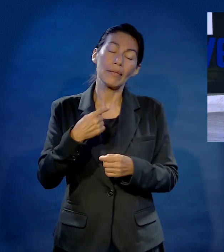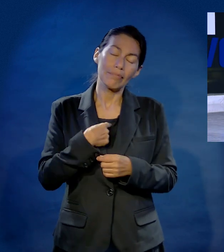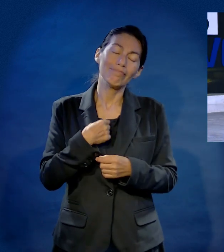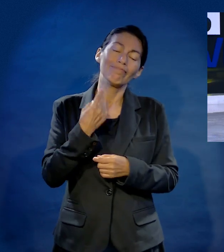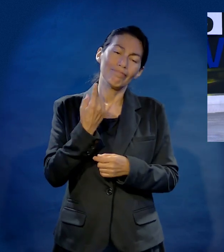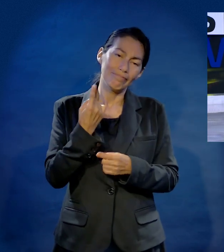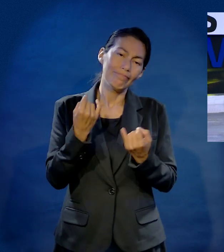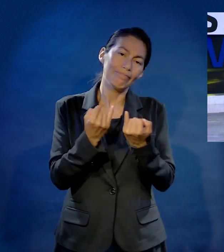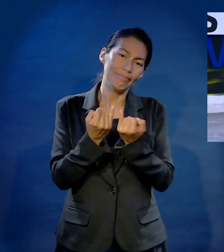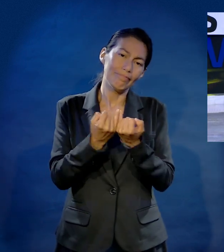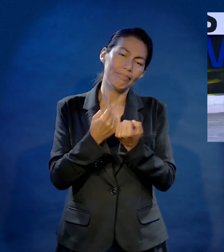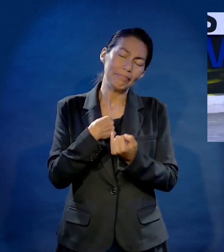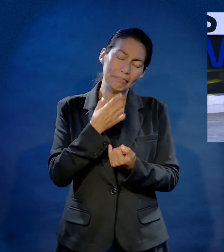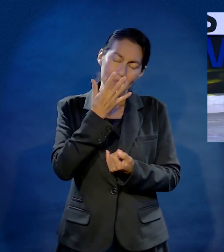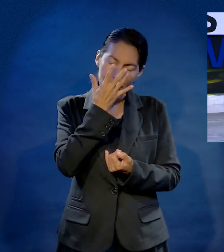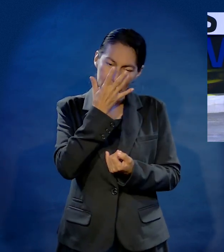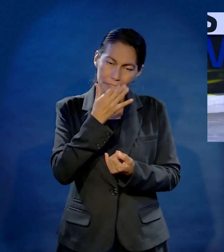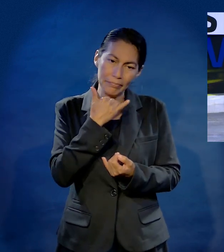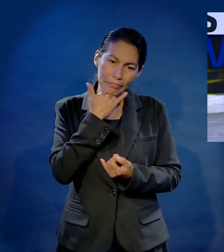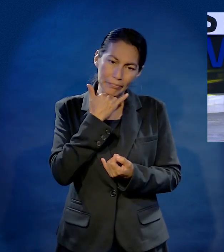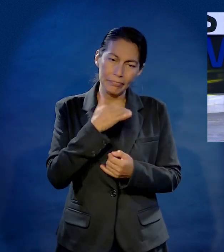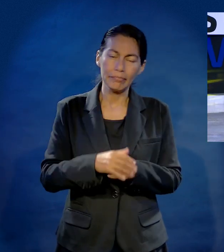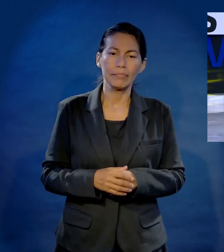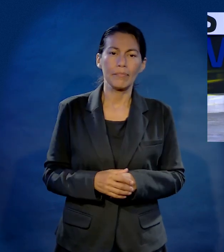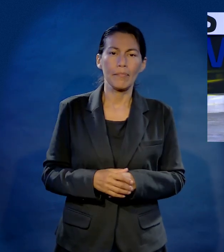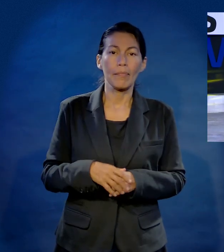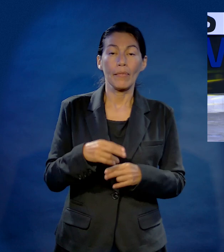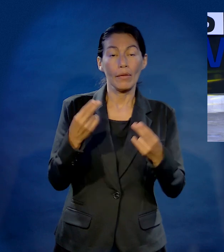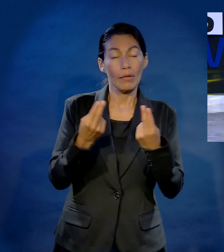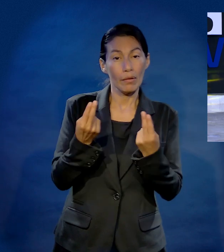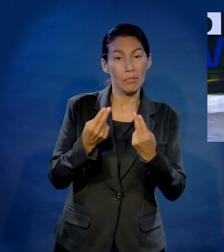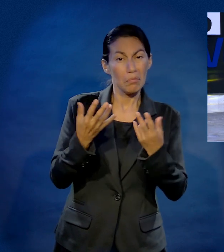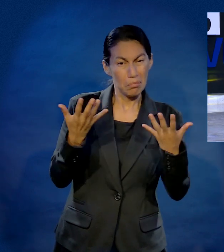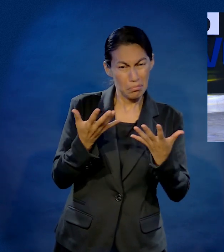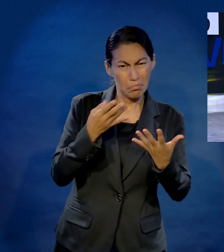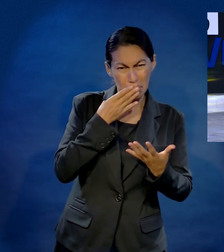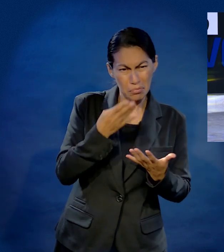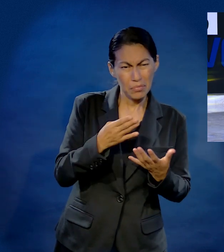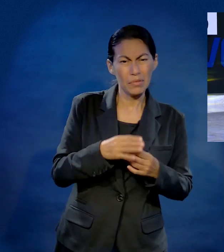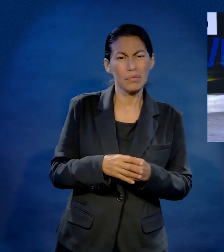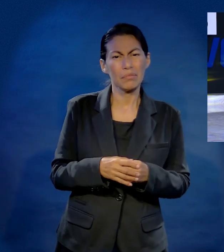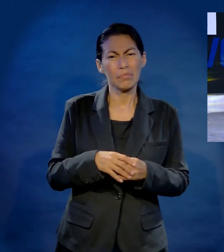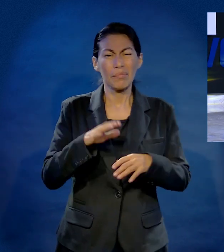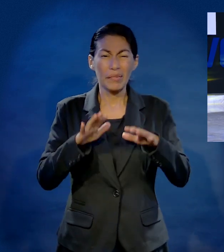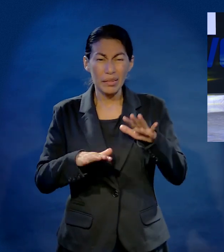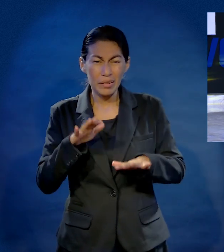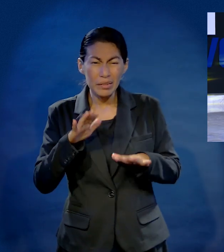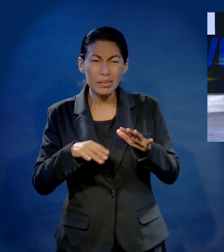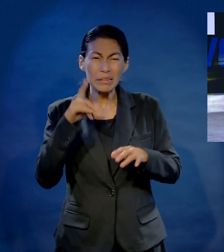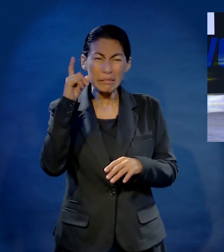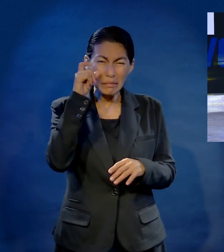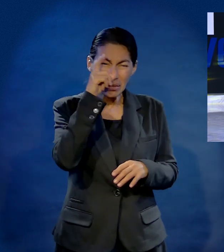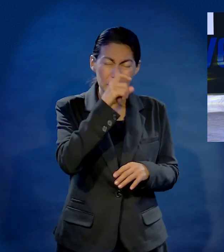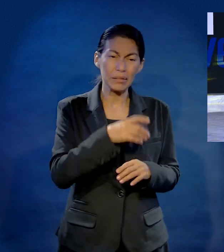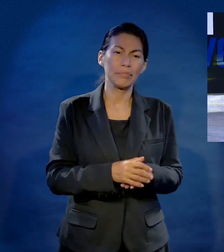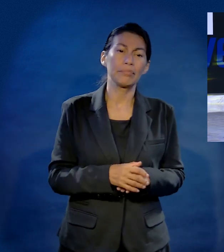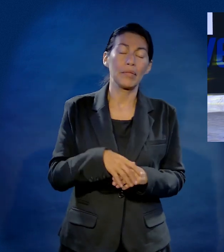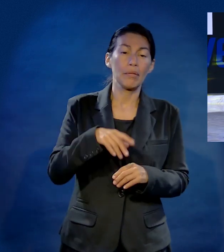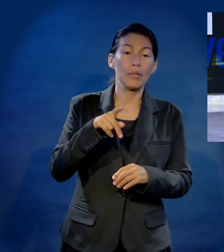consigo mismos en Cristo es un trabajo enorme que no siempre logramos hacer cabalmente. Realmente